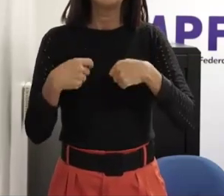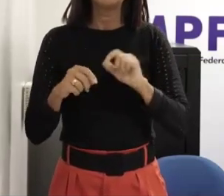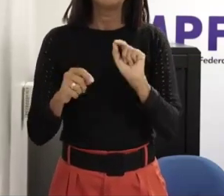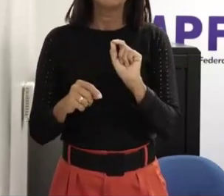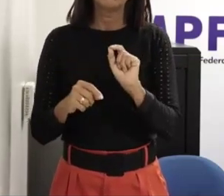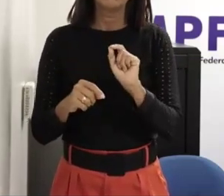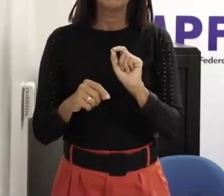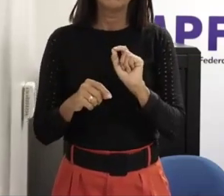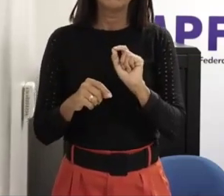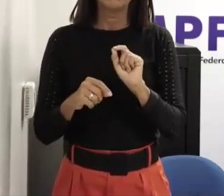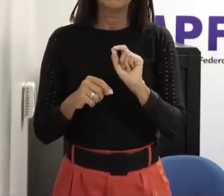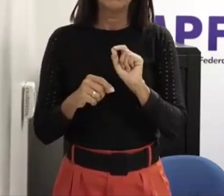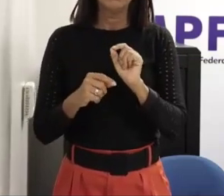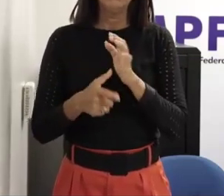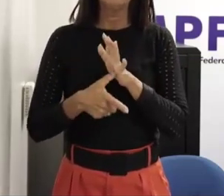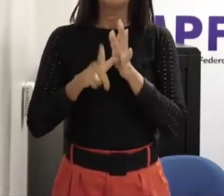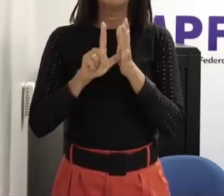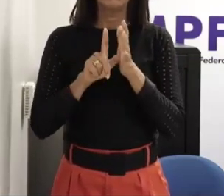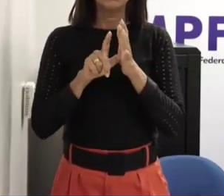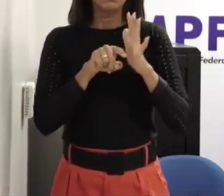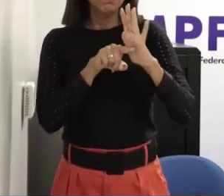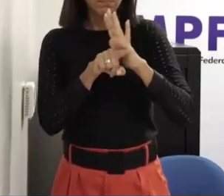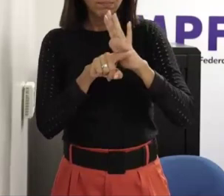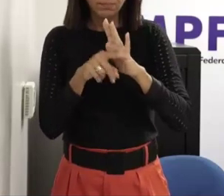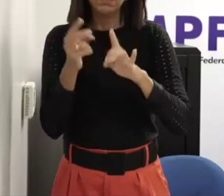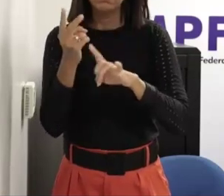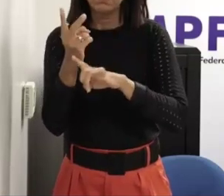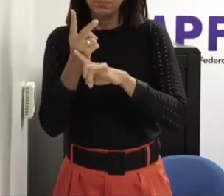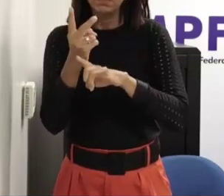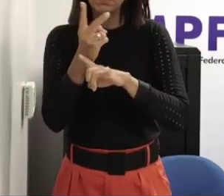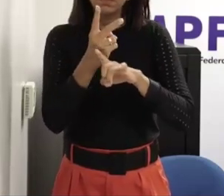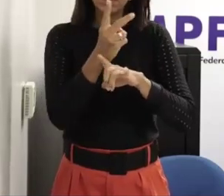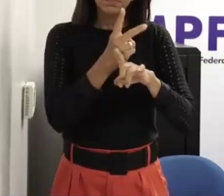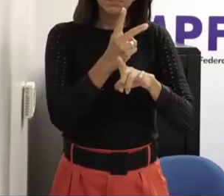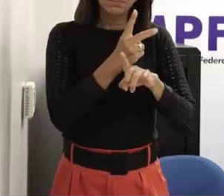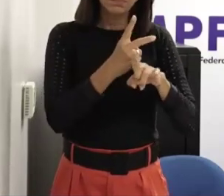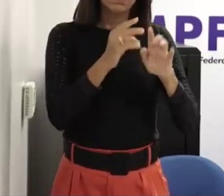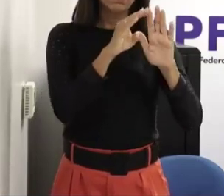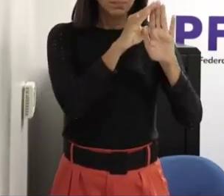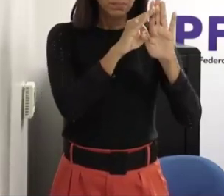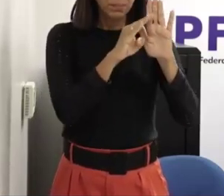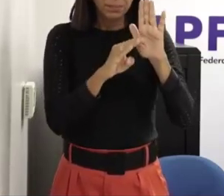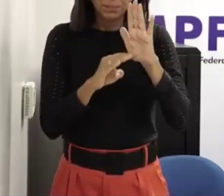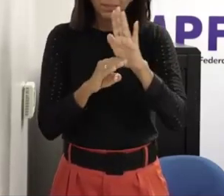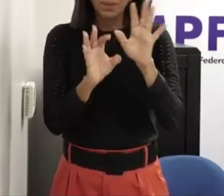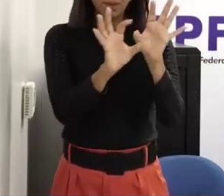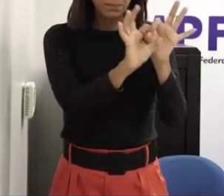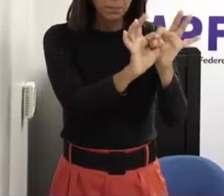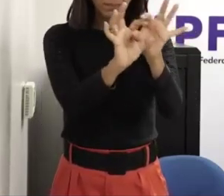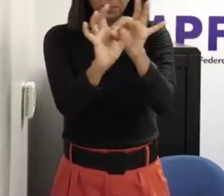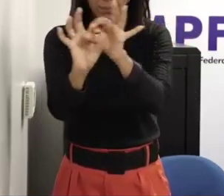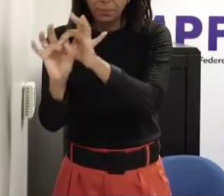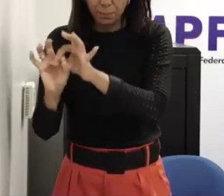um de uma busca é sistêmica de protocolos que se que se conectem que diáloga que